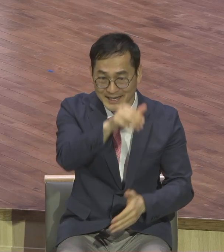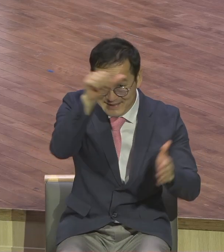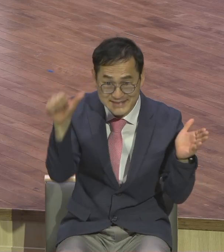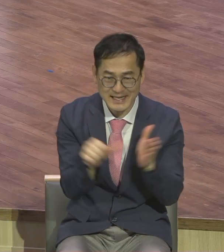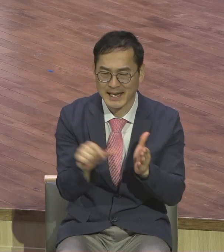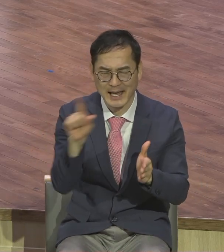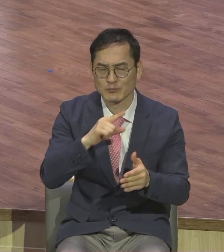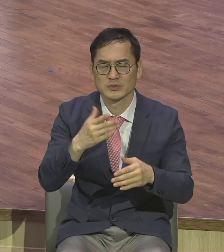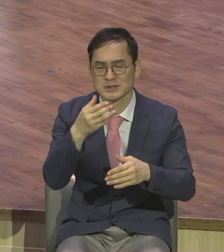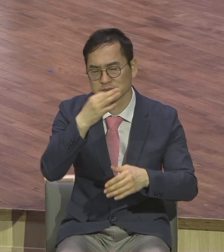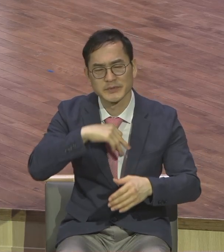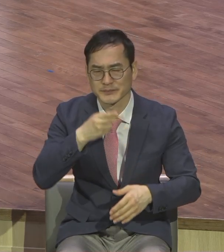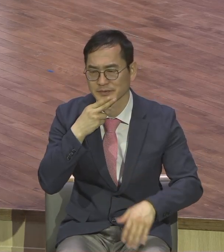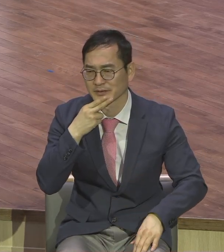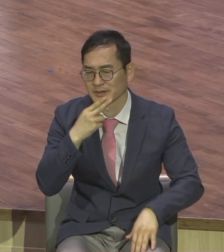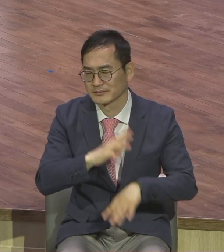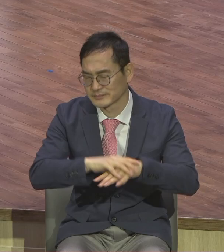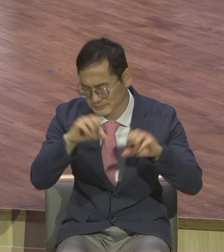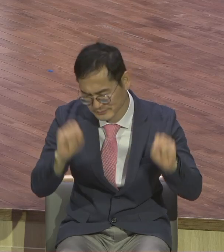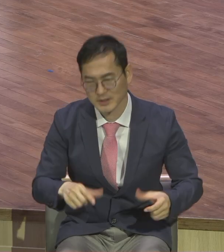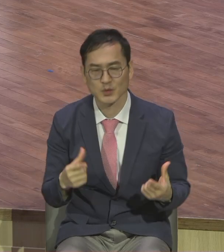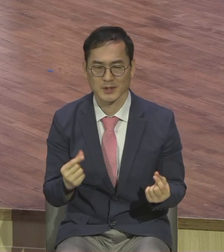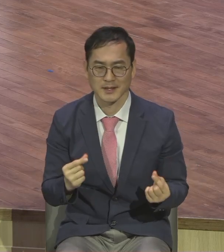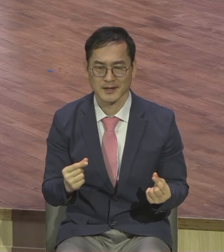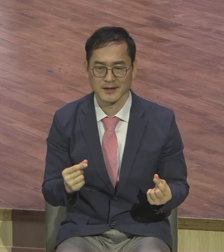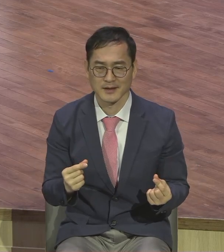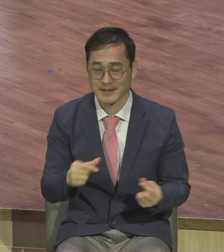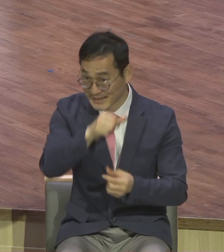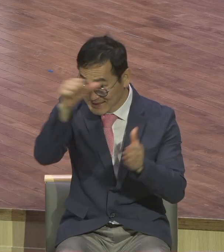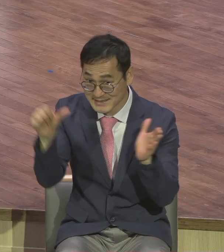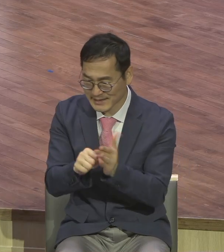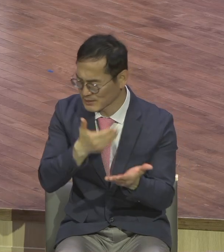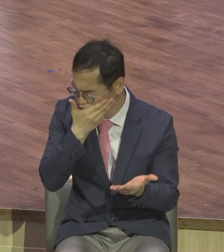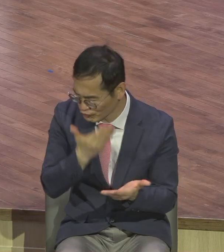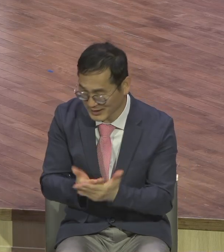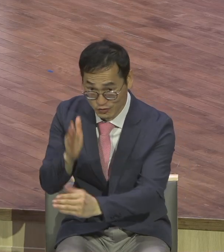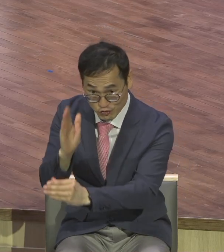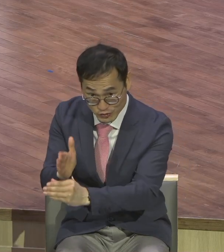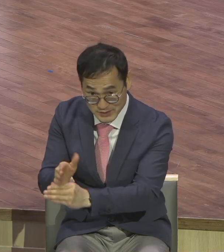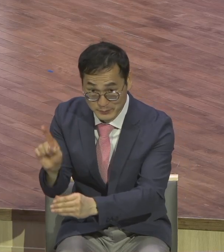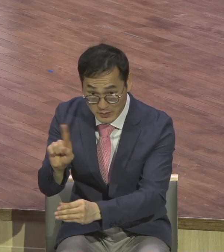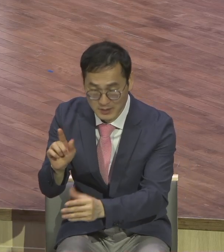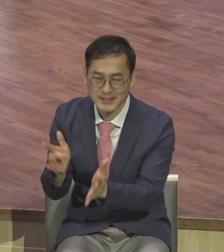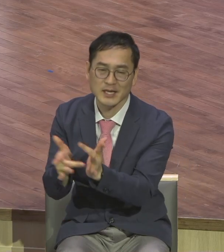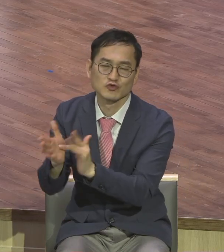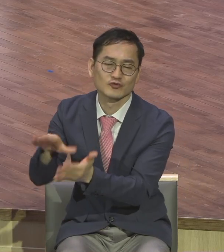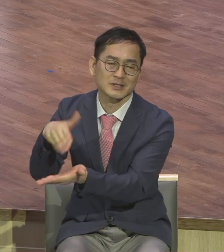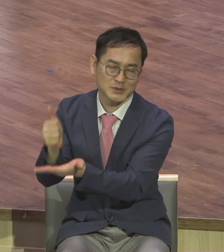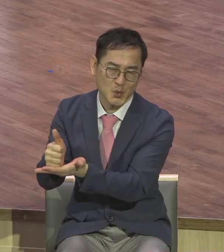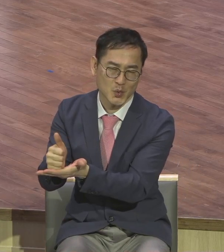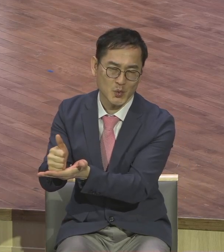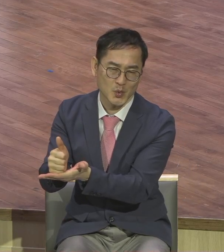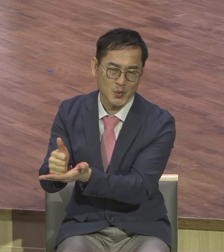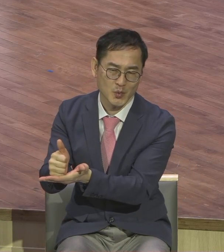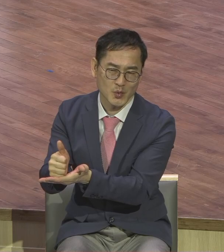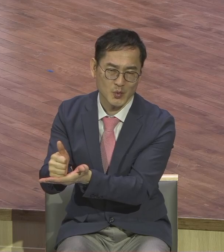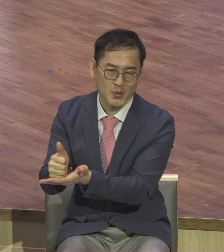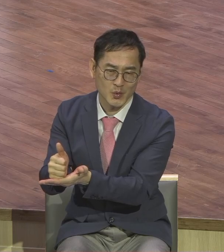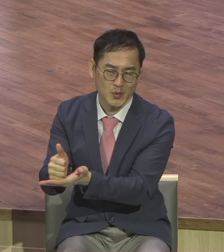되고 모든 것이 된다. 예수 그리스도가 그래서 우리는 언제나 오직